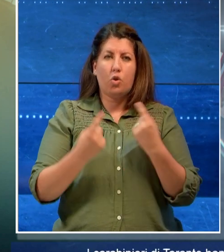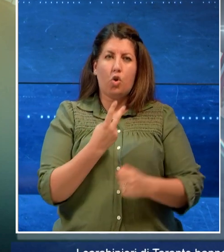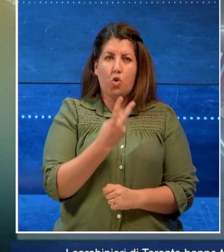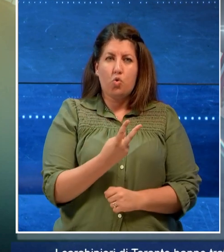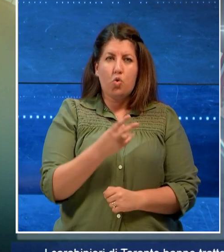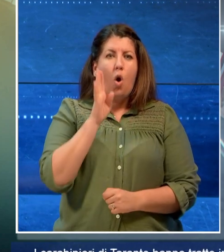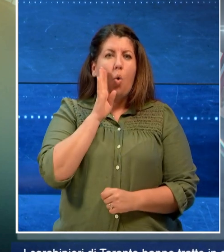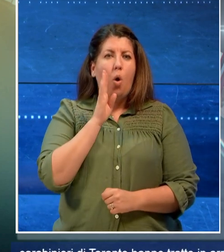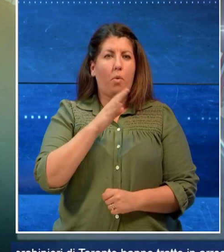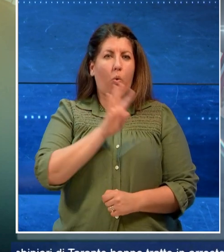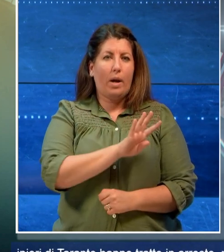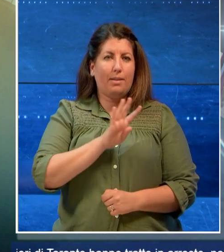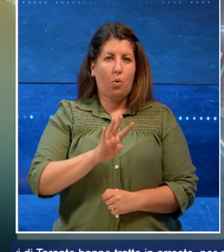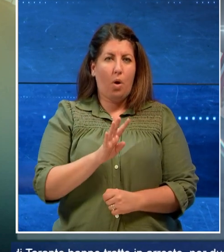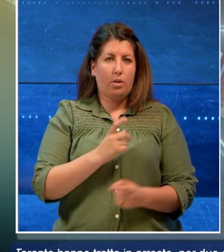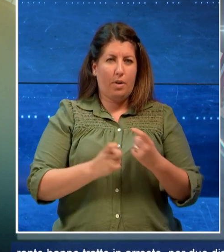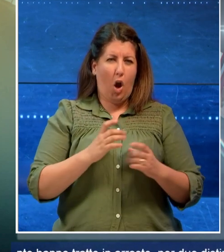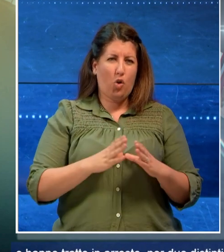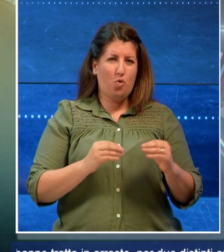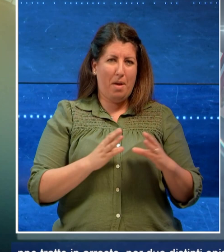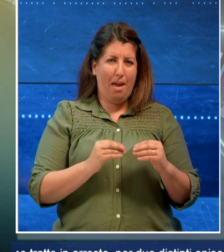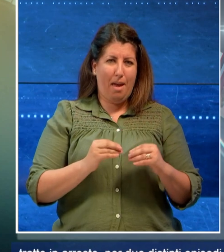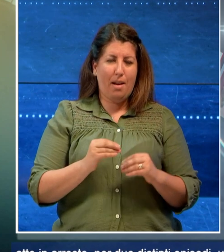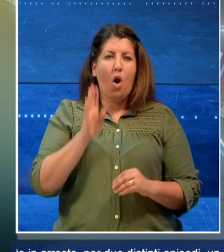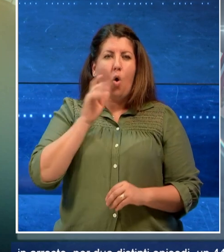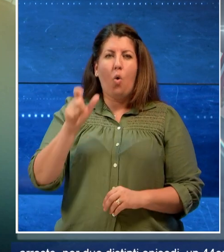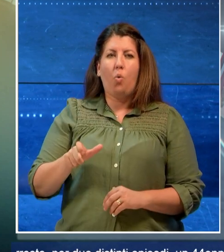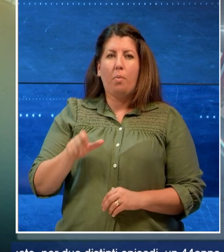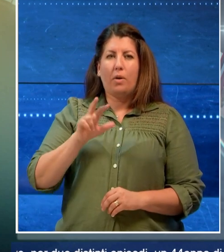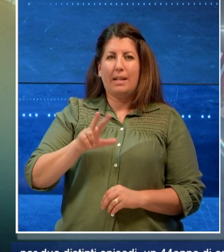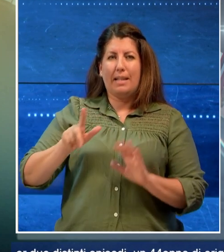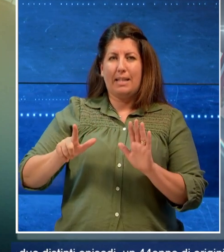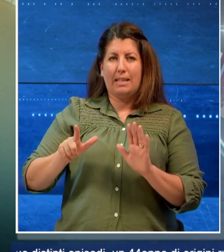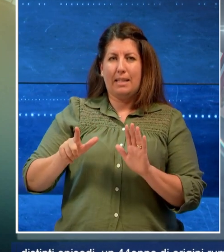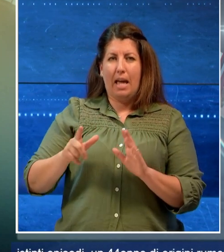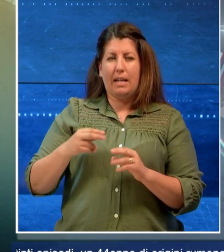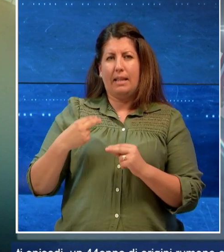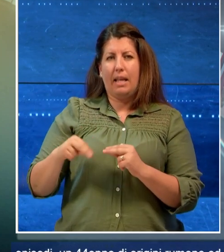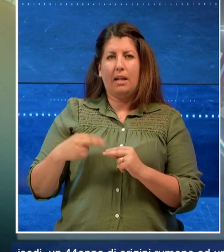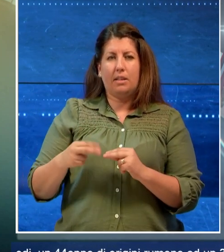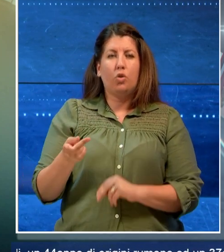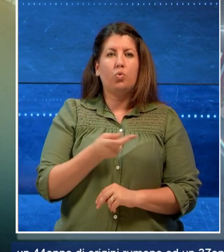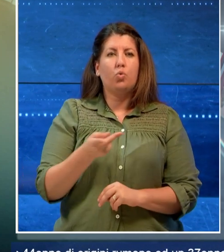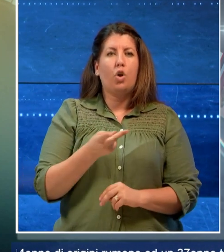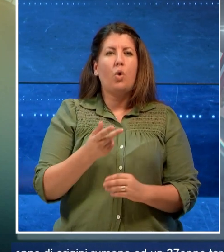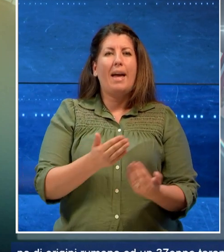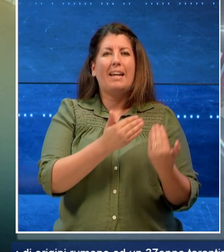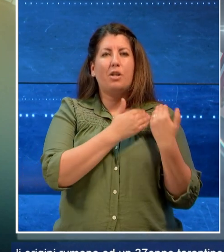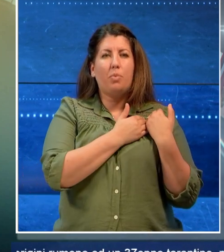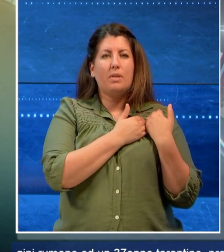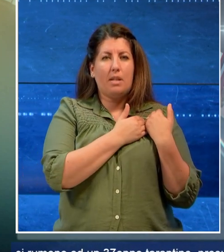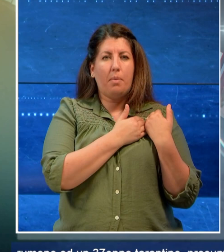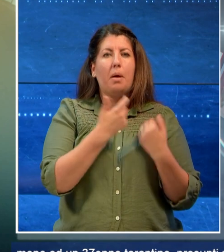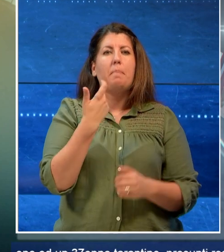44enne di origini rumene e un 37enne tarantino presunti responsabili di atti